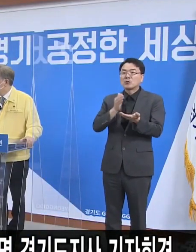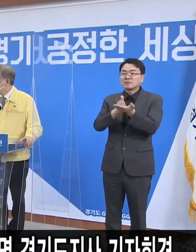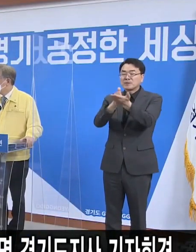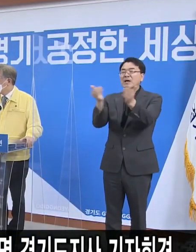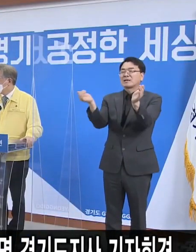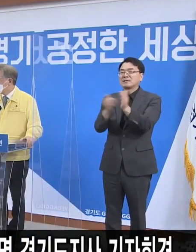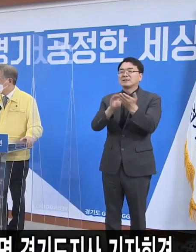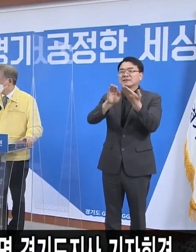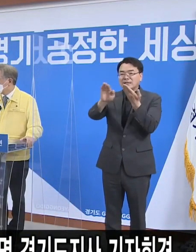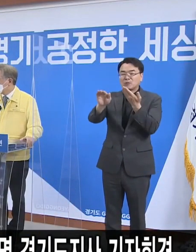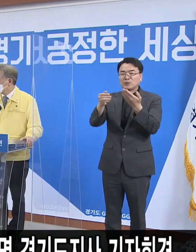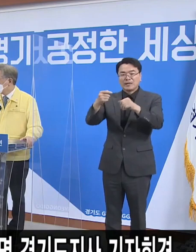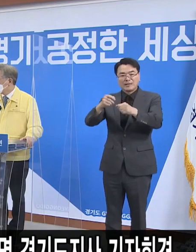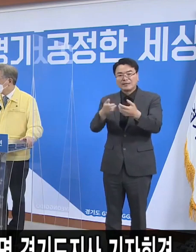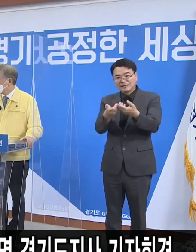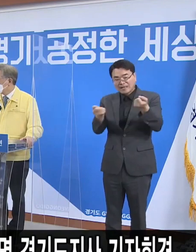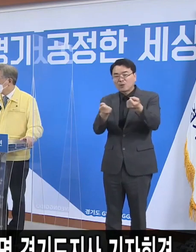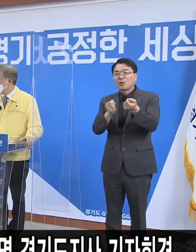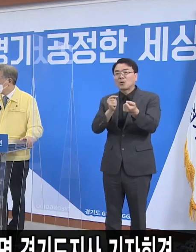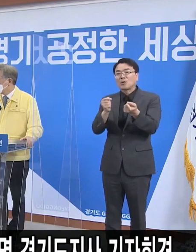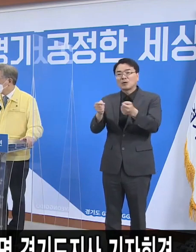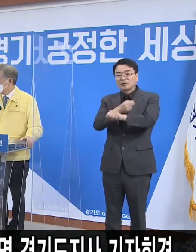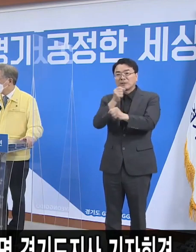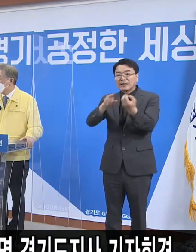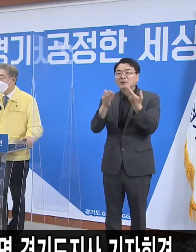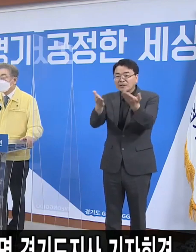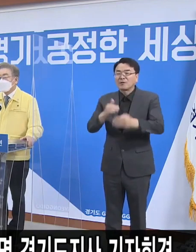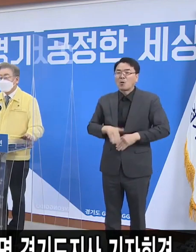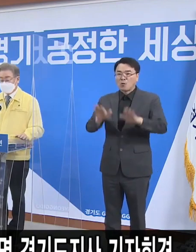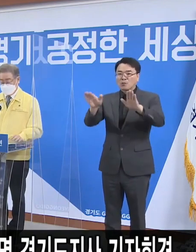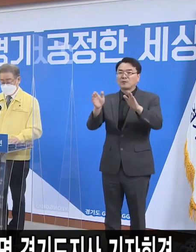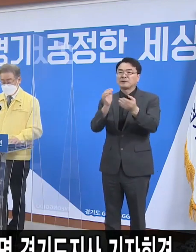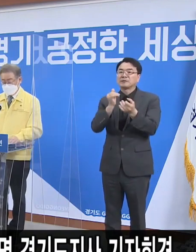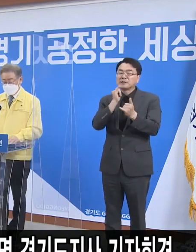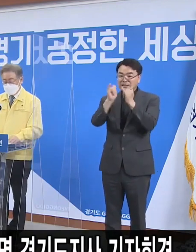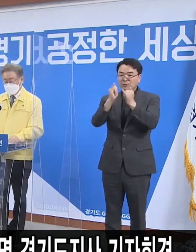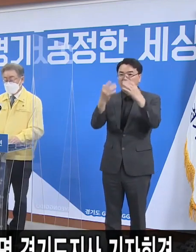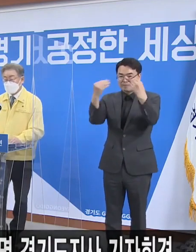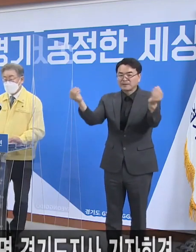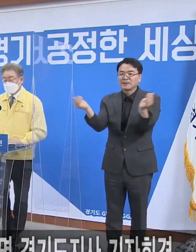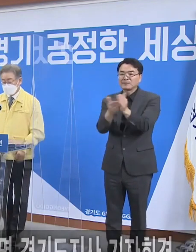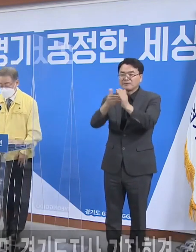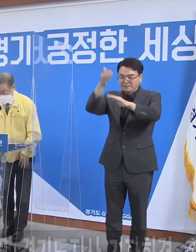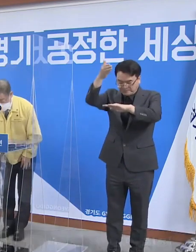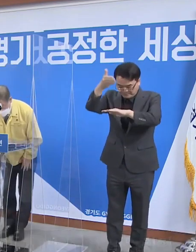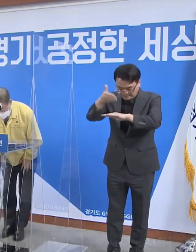후에 신숙이 답변 드리도록 하겠습니다. 이것으로 오늘 기자회견을 마치겠습니다. 감사합니다. 네 고맙습니다.